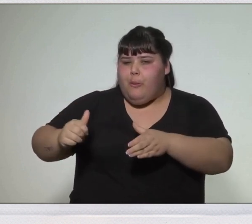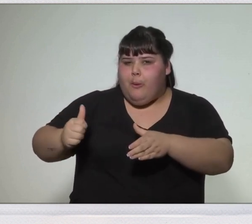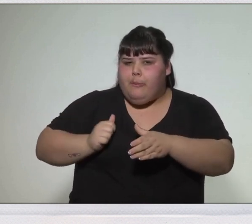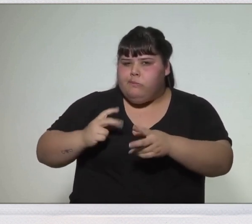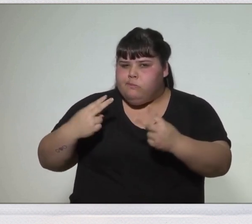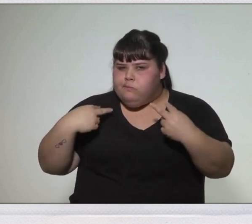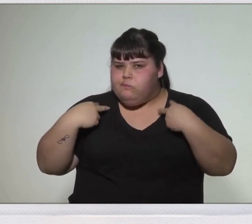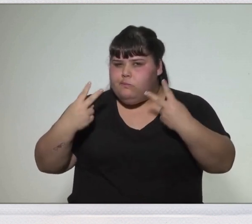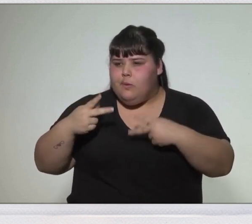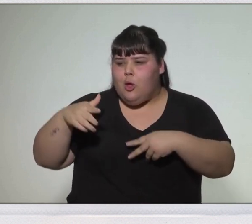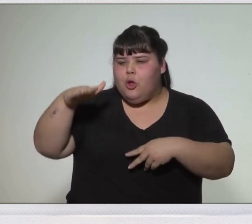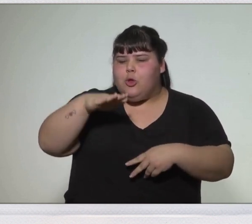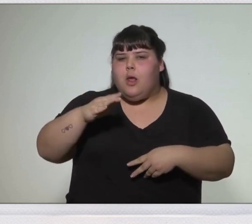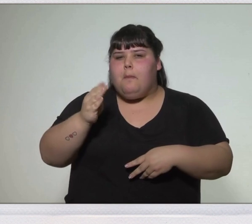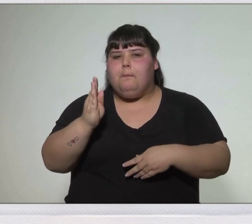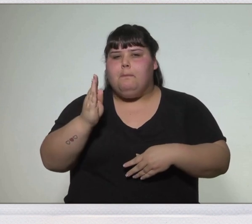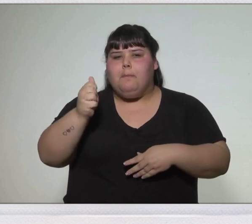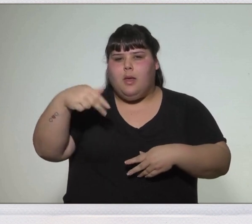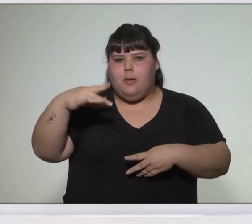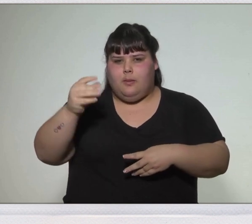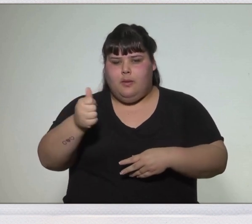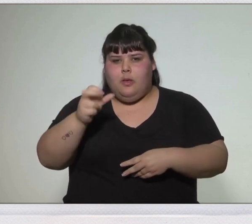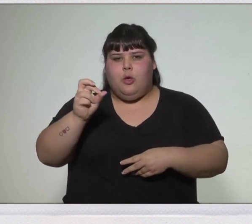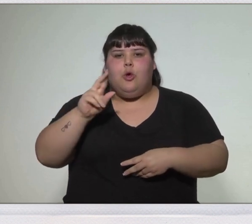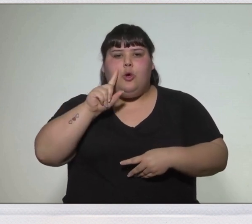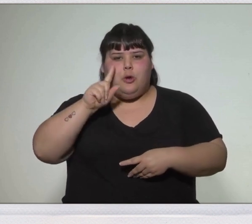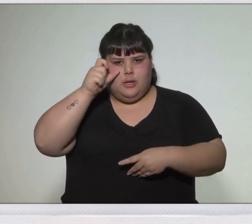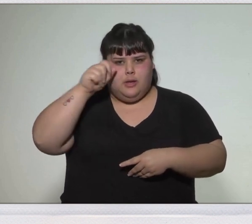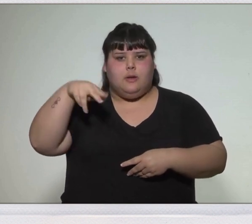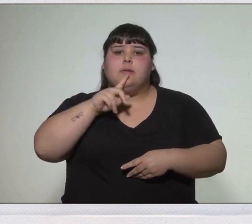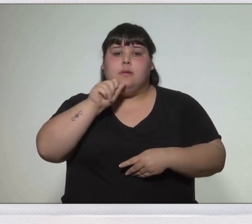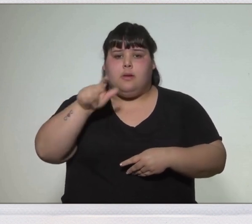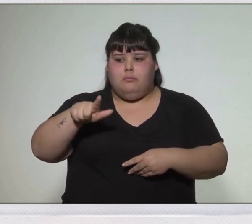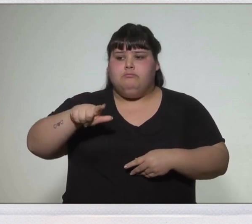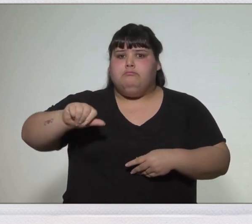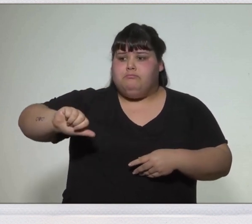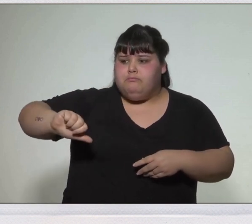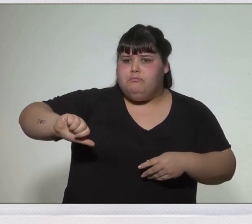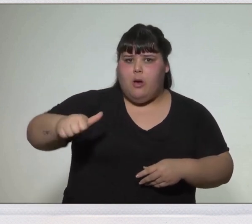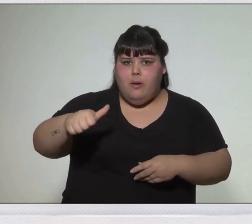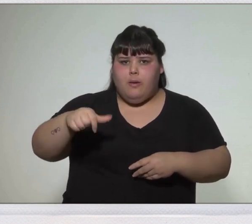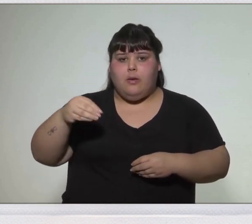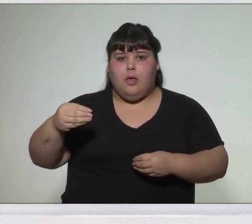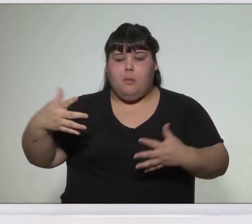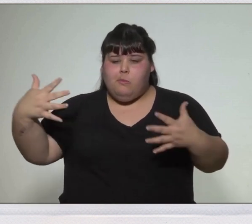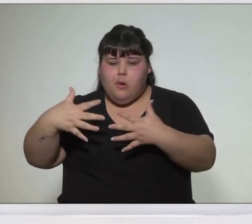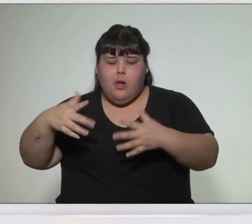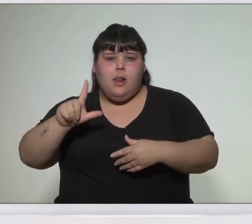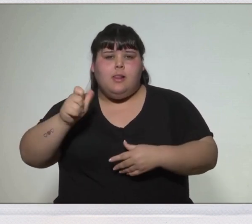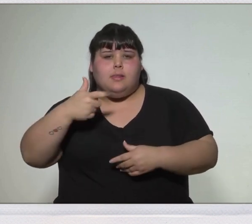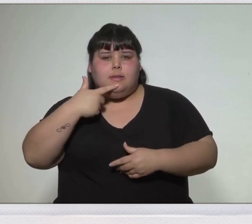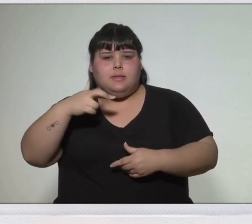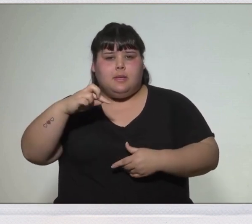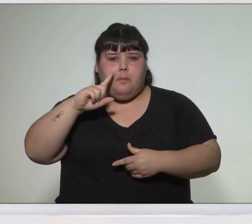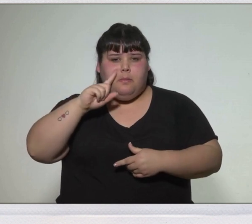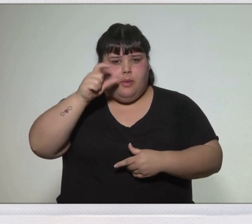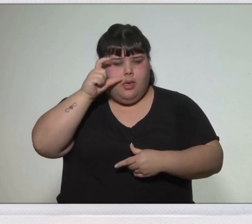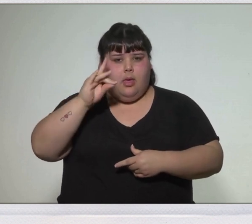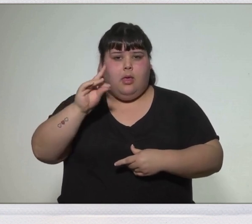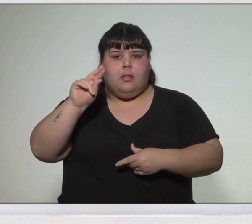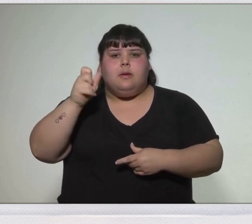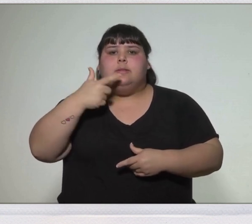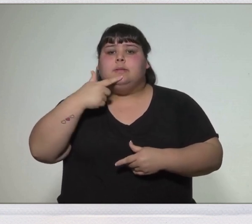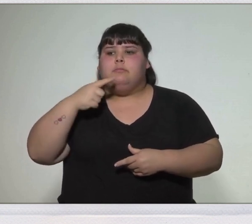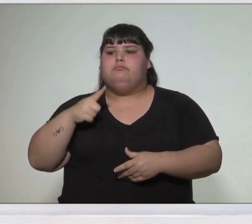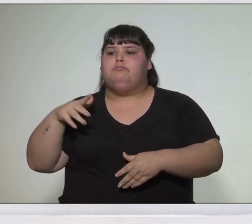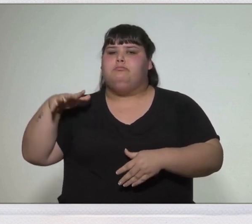Este les encomienda liderar la resistencia en la banda oriental. Triunfan en la